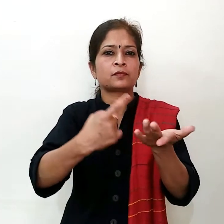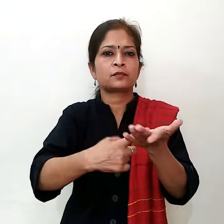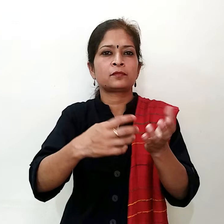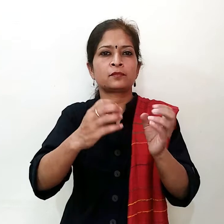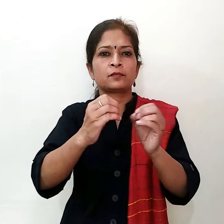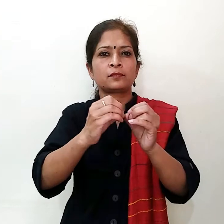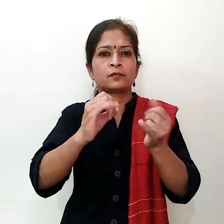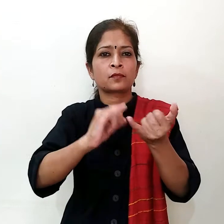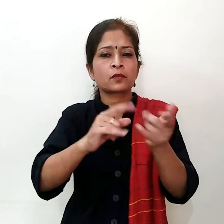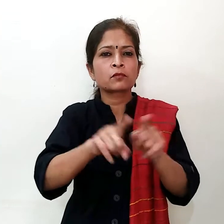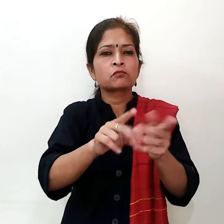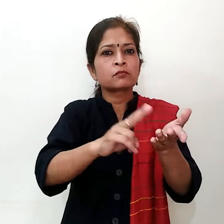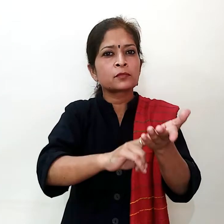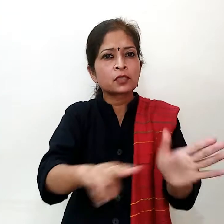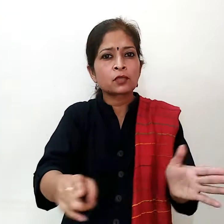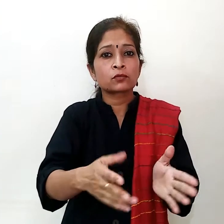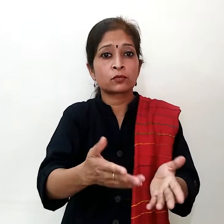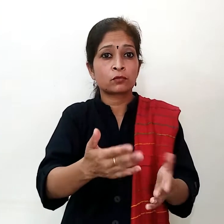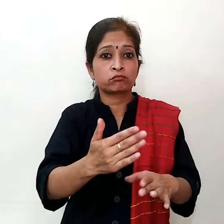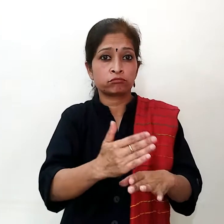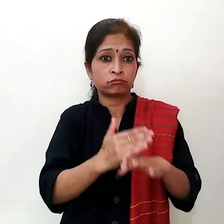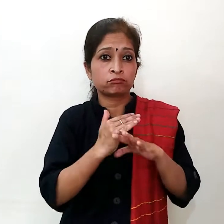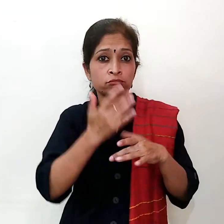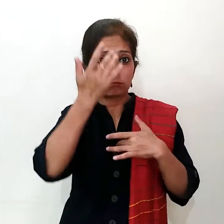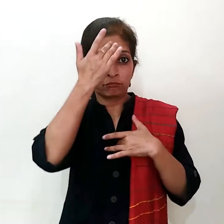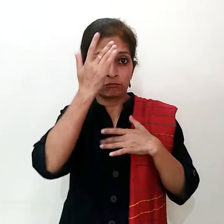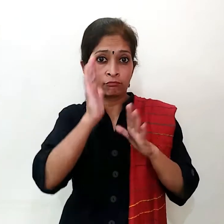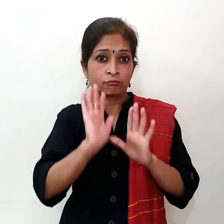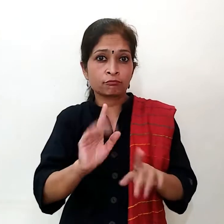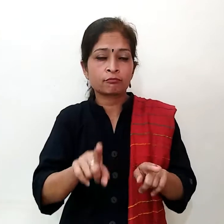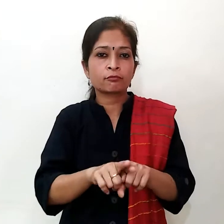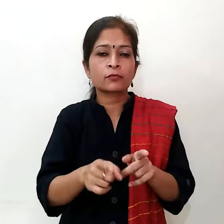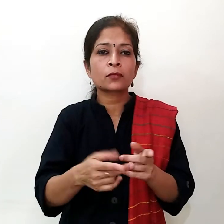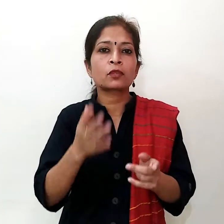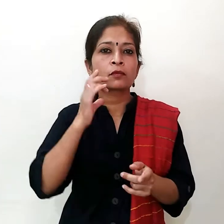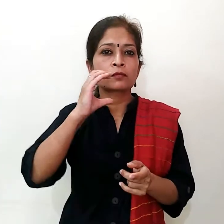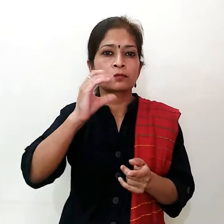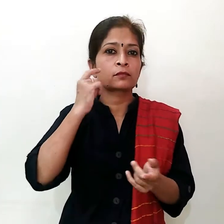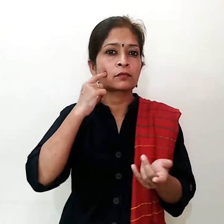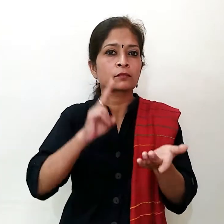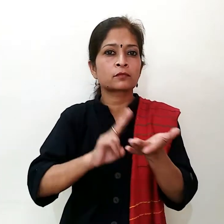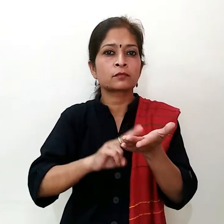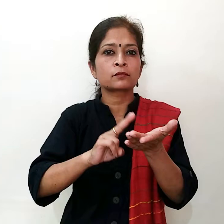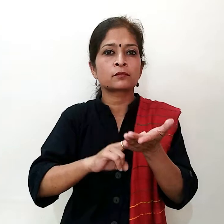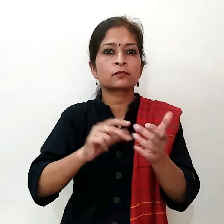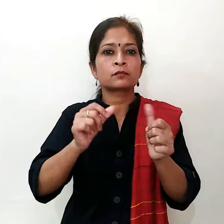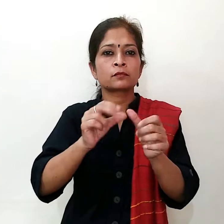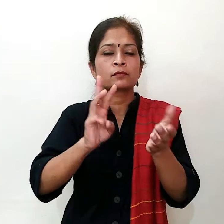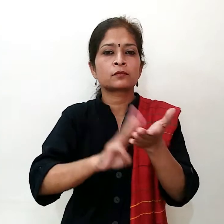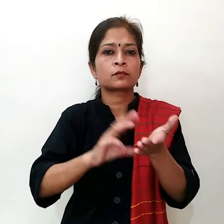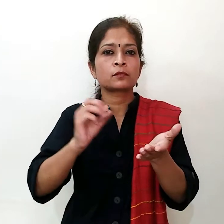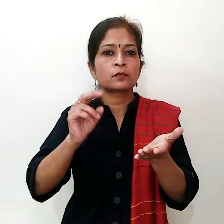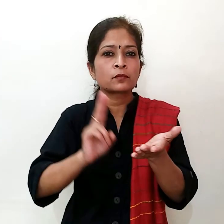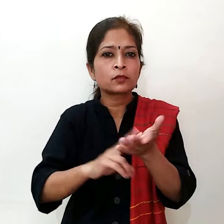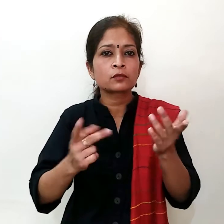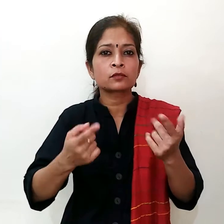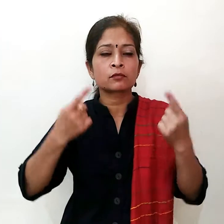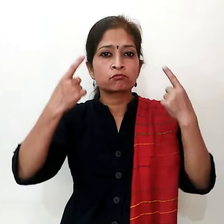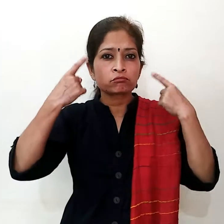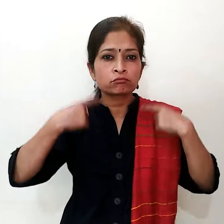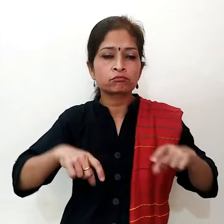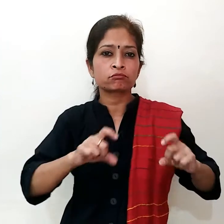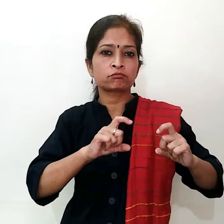प्राकर्तिंग और शेलिक गुड़े जैसे कि दाल चीनी में एंटी ऑक्सिदेट पाई जाते हैं या प्लेट शुगर